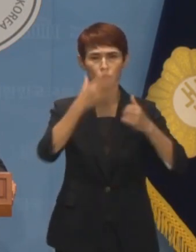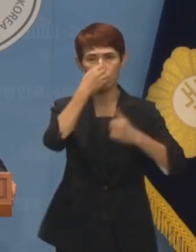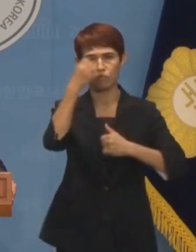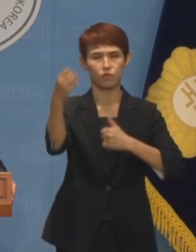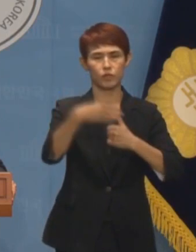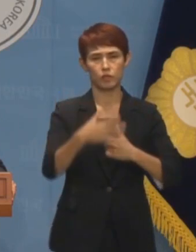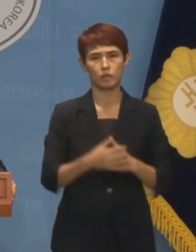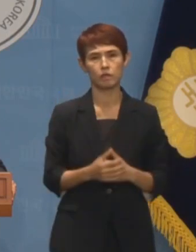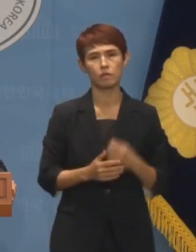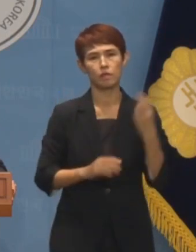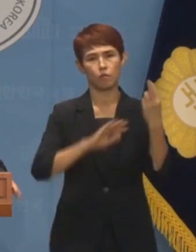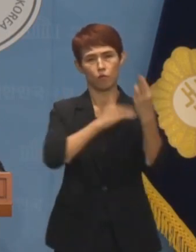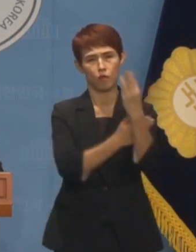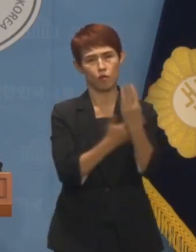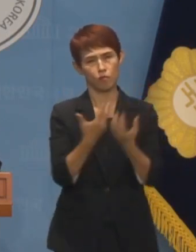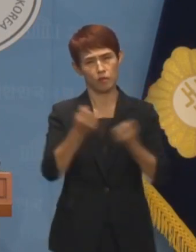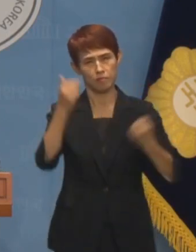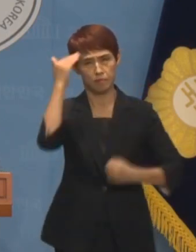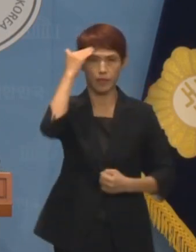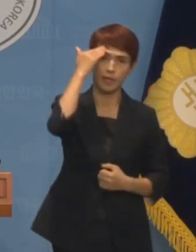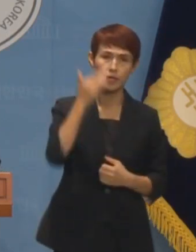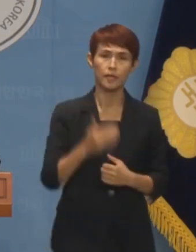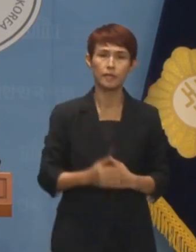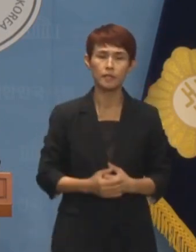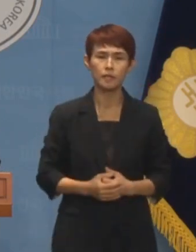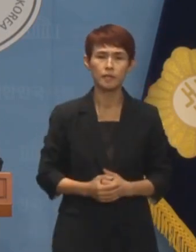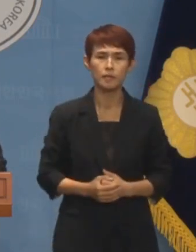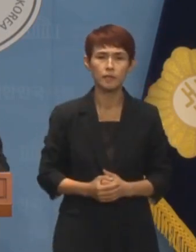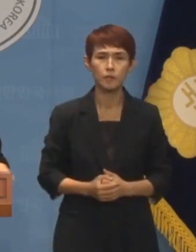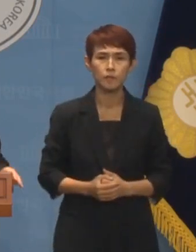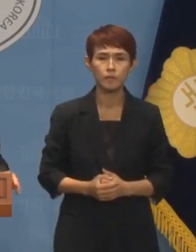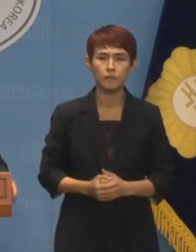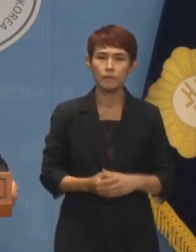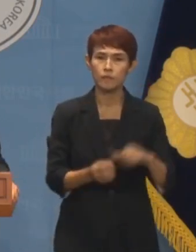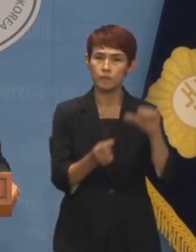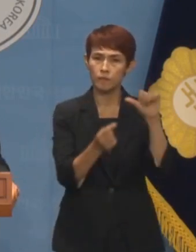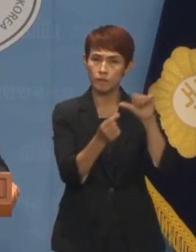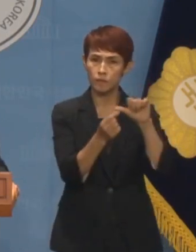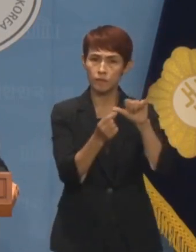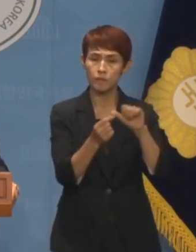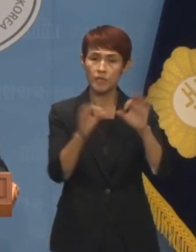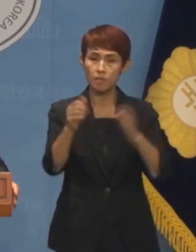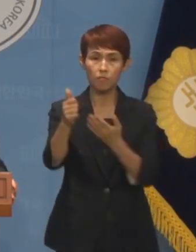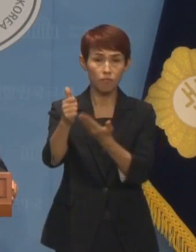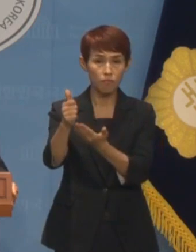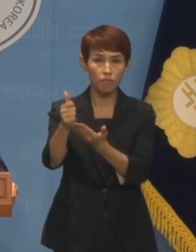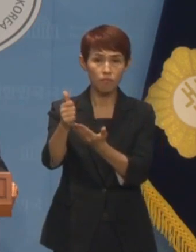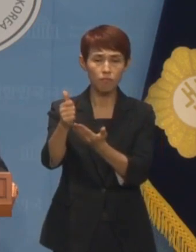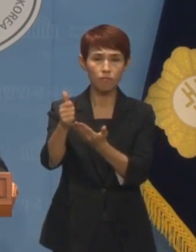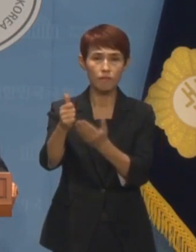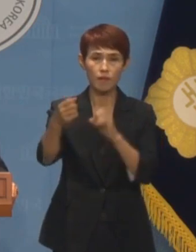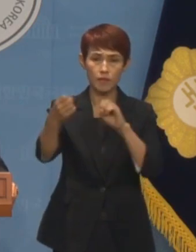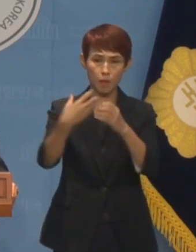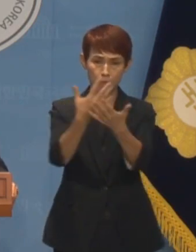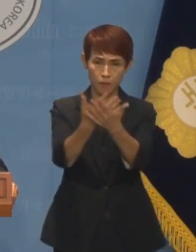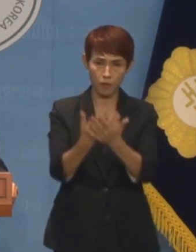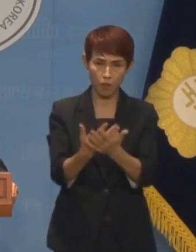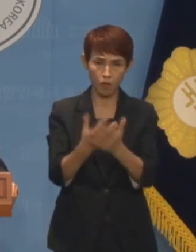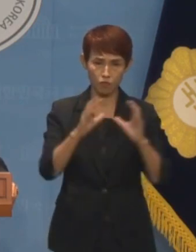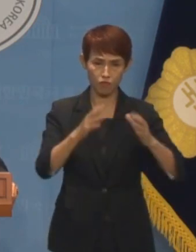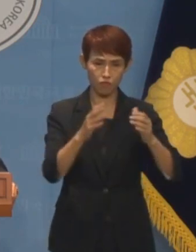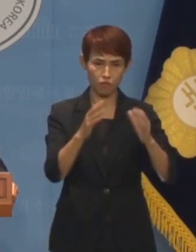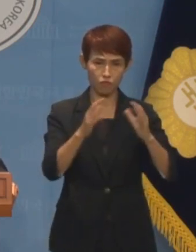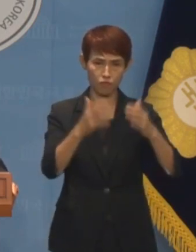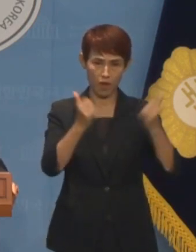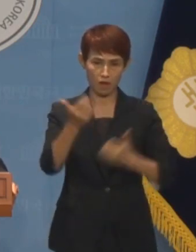삼권분립 훼손입니다. 다섯째, 김태규 직무대행은 답변서가 국회로 유출돼